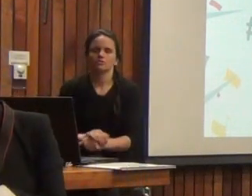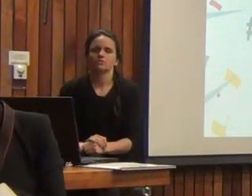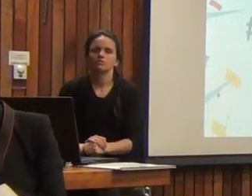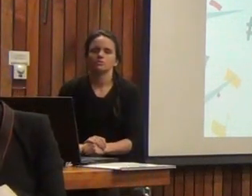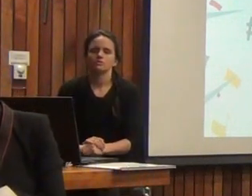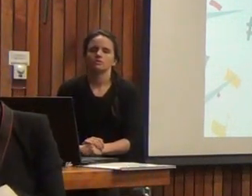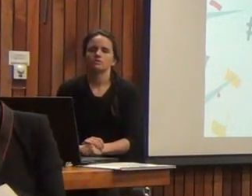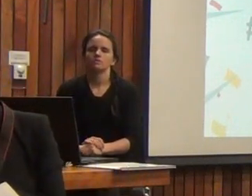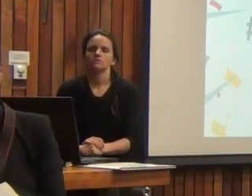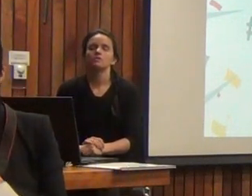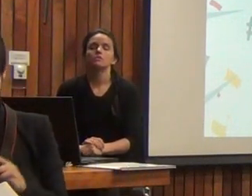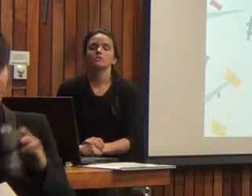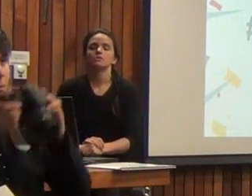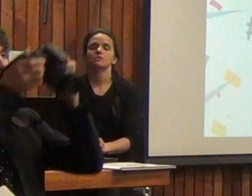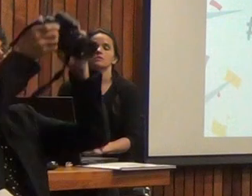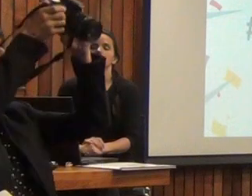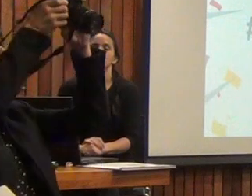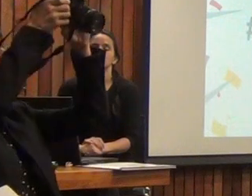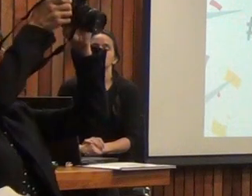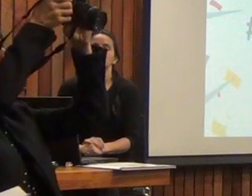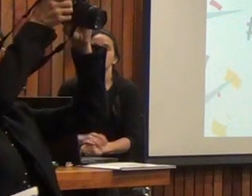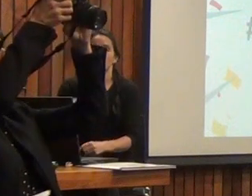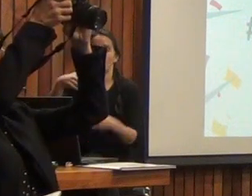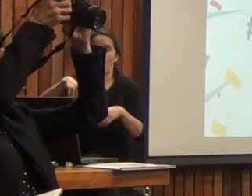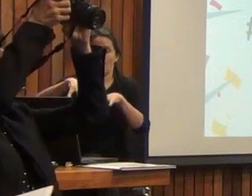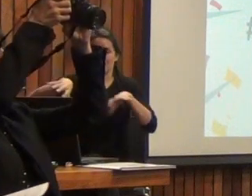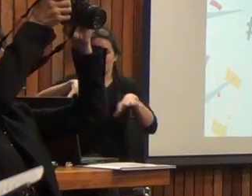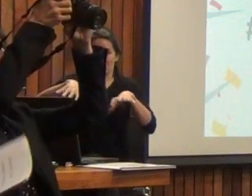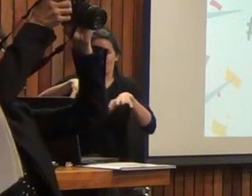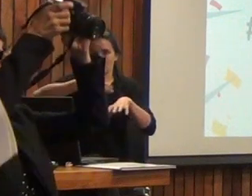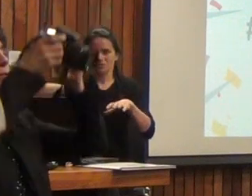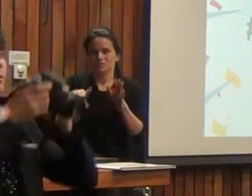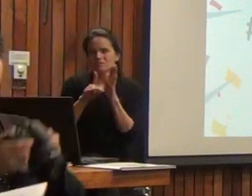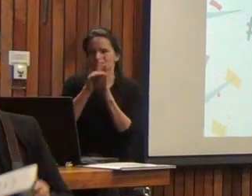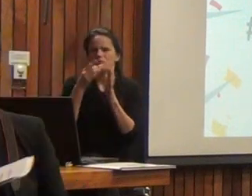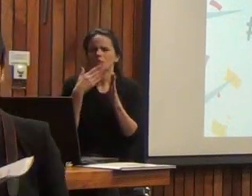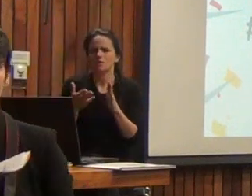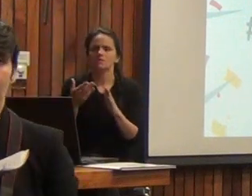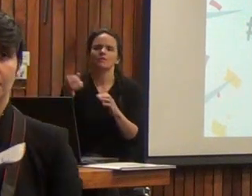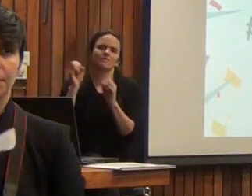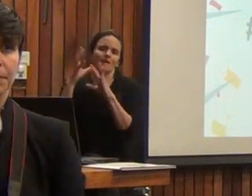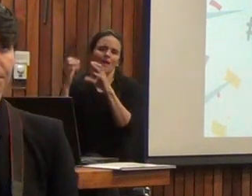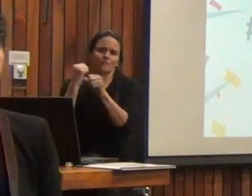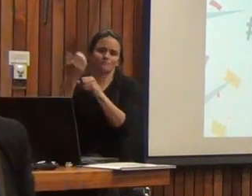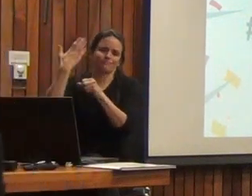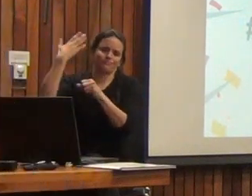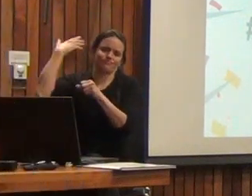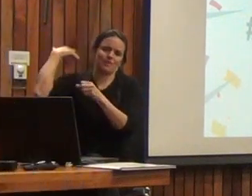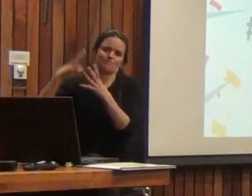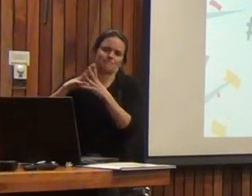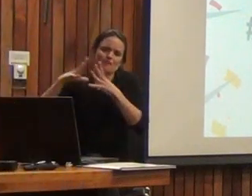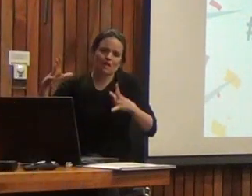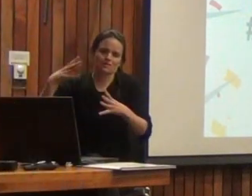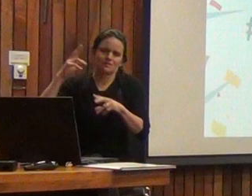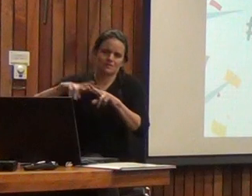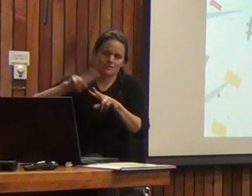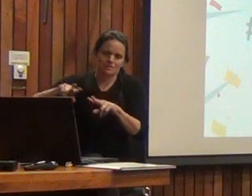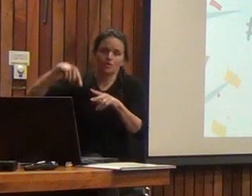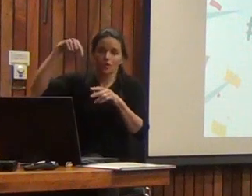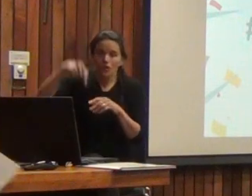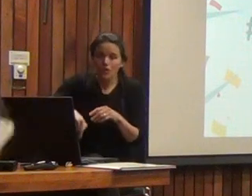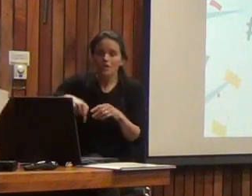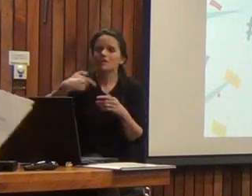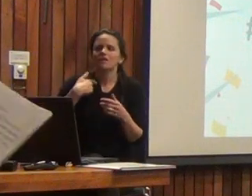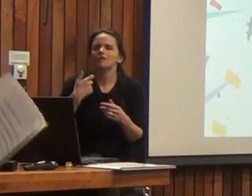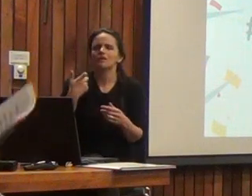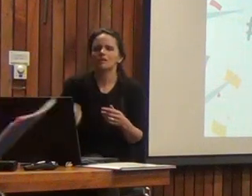lo estamos, todo este tipo de actividades las venimos desarrollando desde hace varias décadas. Lo que estamos haciendo hoy